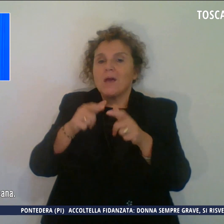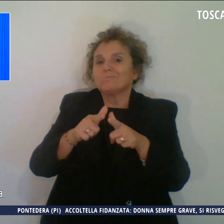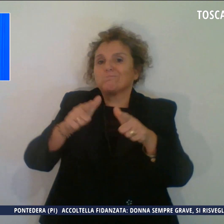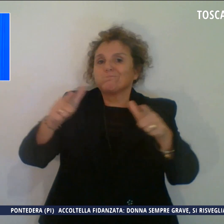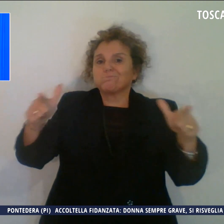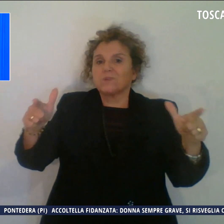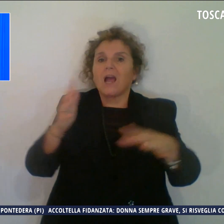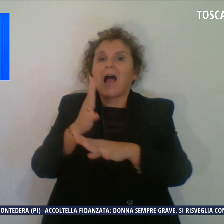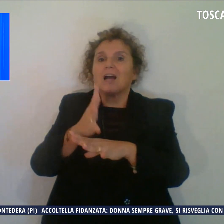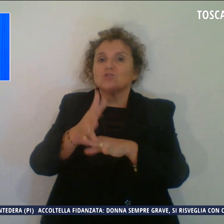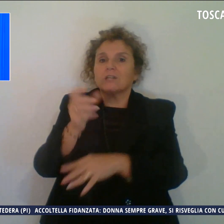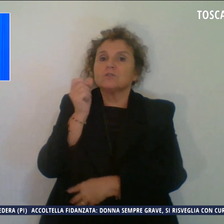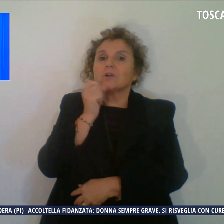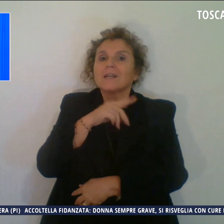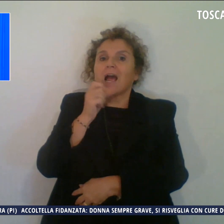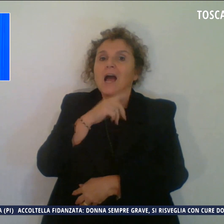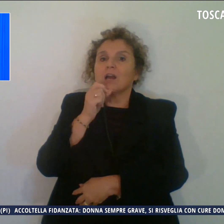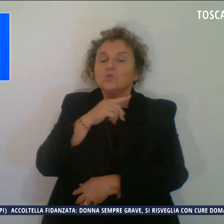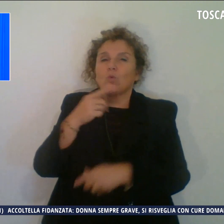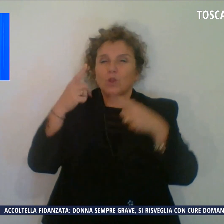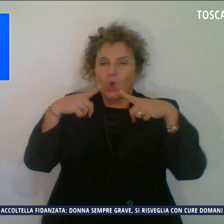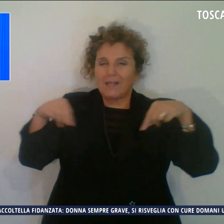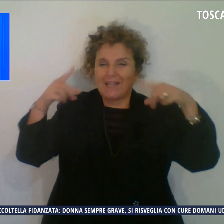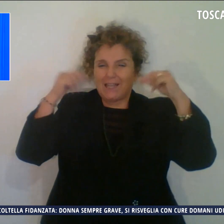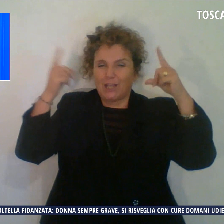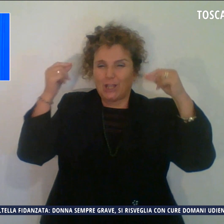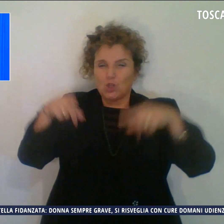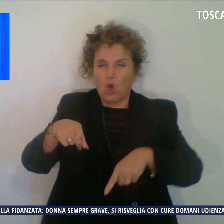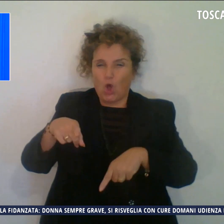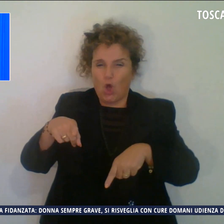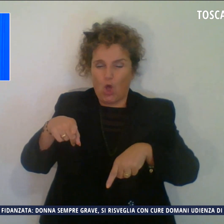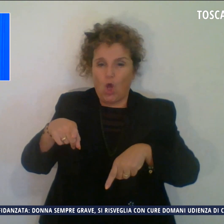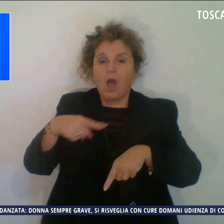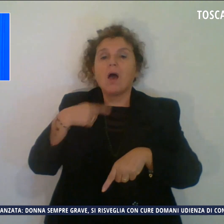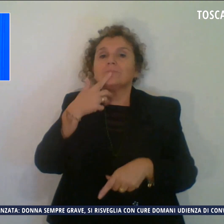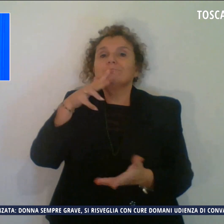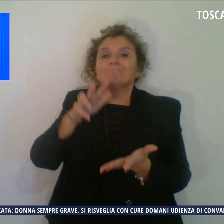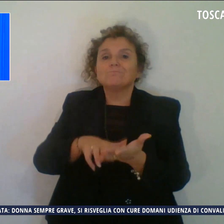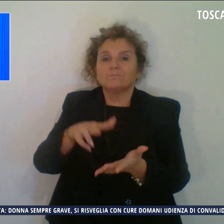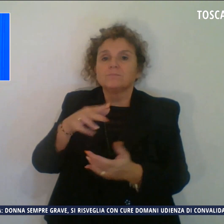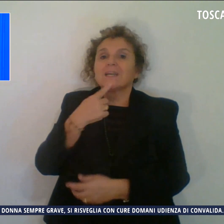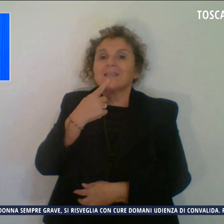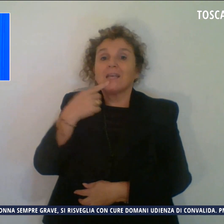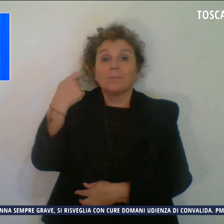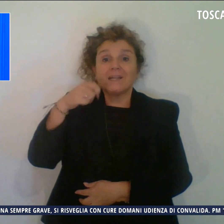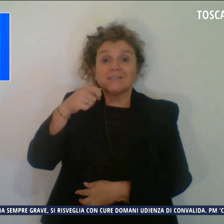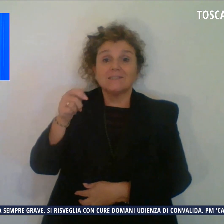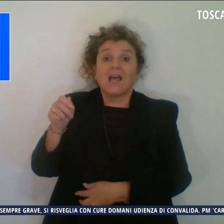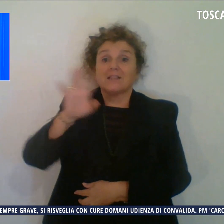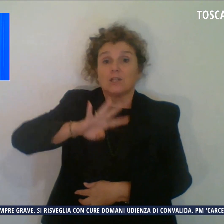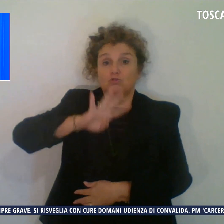gratuito agli asili nido, ad affermarlo il Presidente della Regione Toscana,